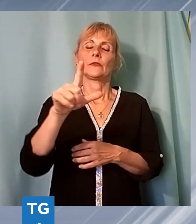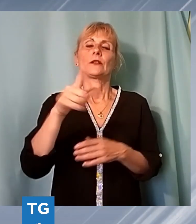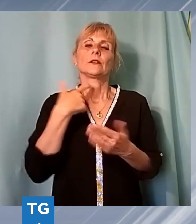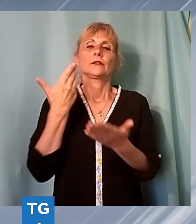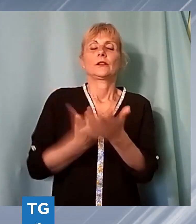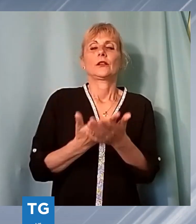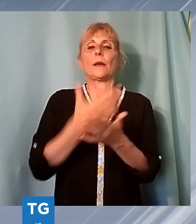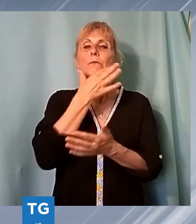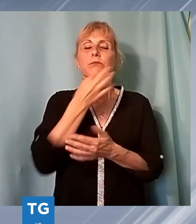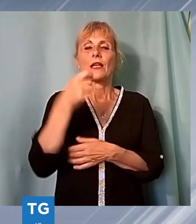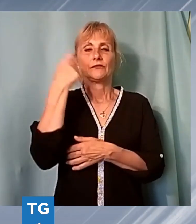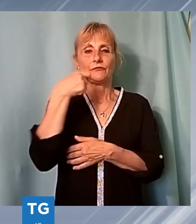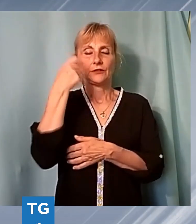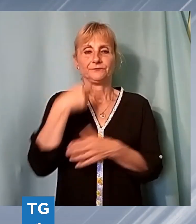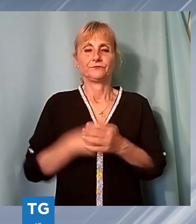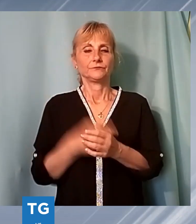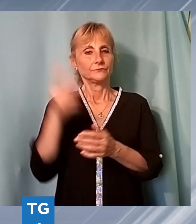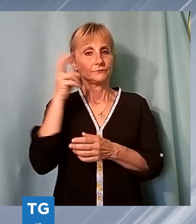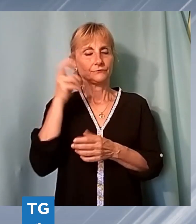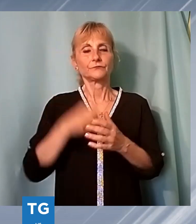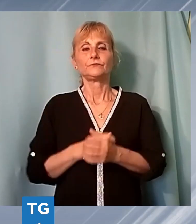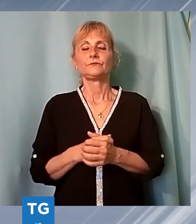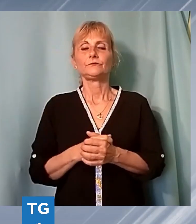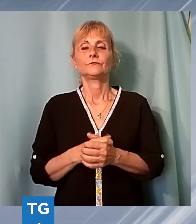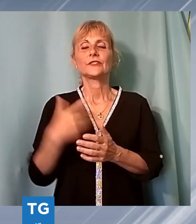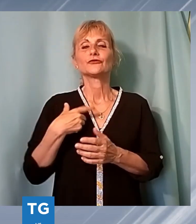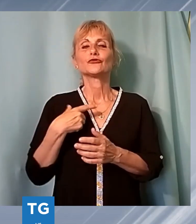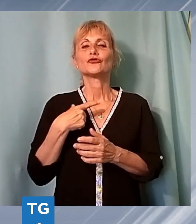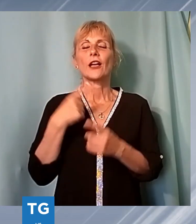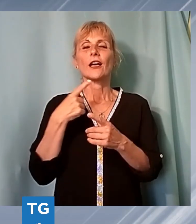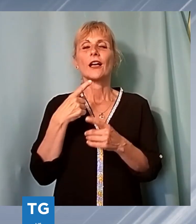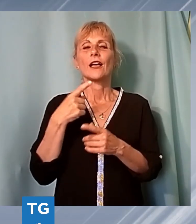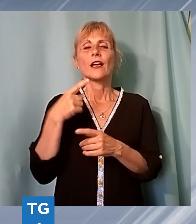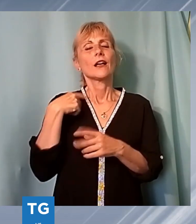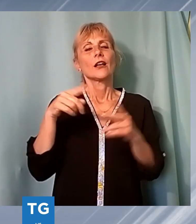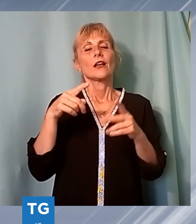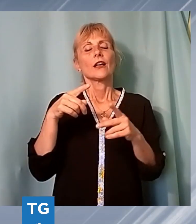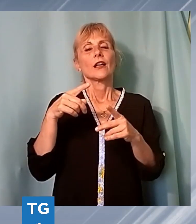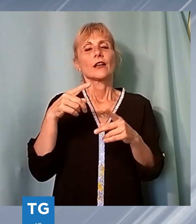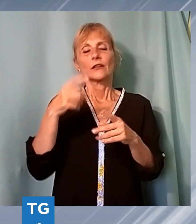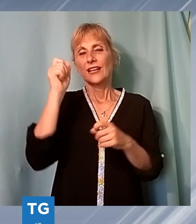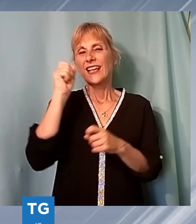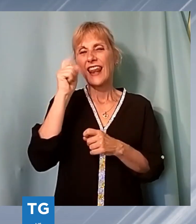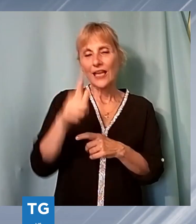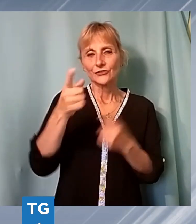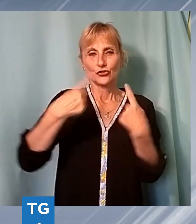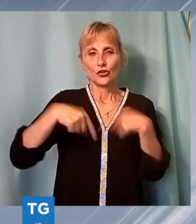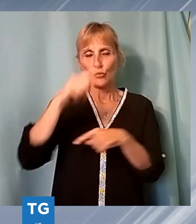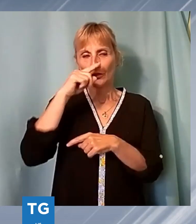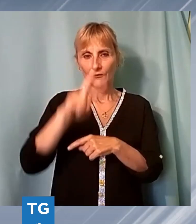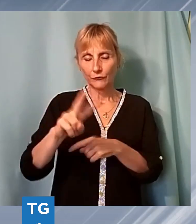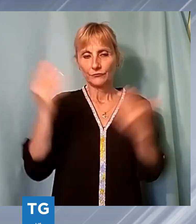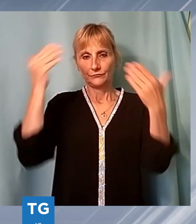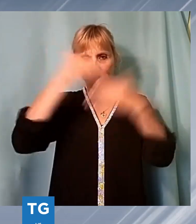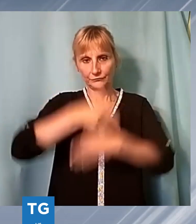Siete all'ascolto di Radio Knox, la voce del Texas del Sud. Per il ciclo, i classici di Noi TV, questa sera alle 21.30, andrà in onda